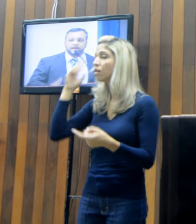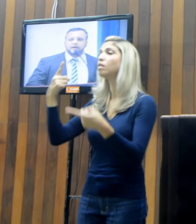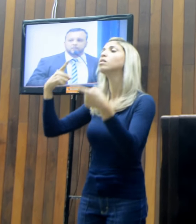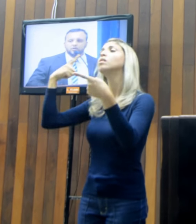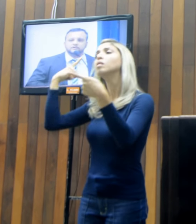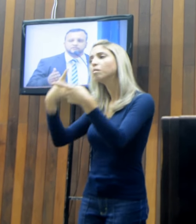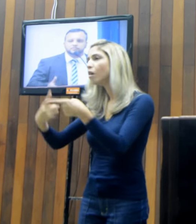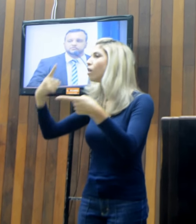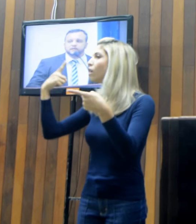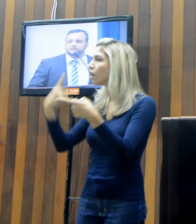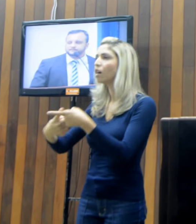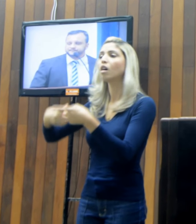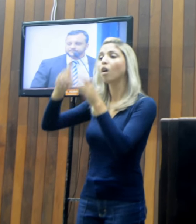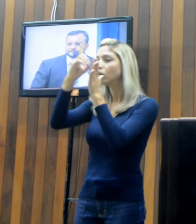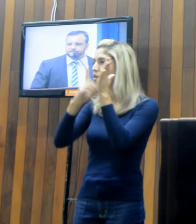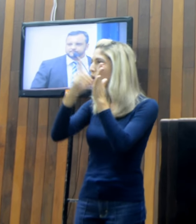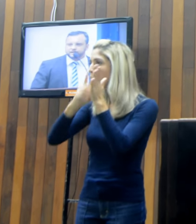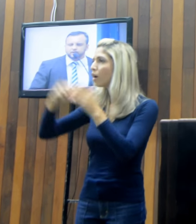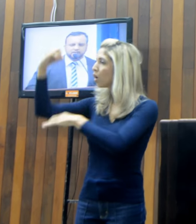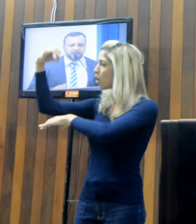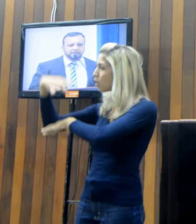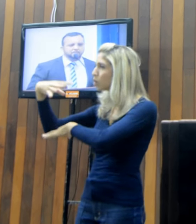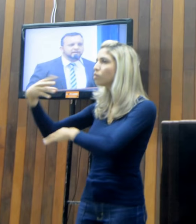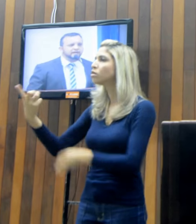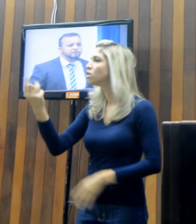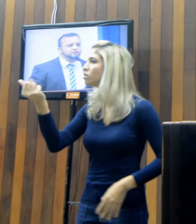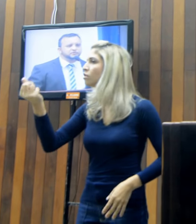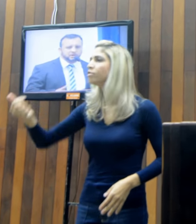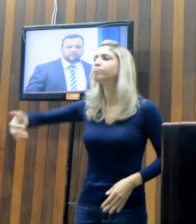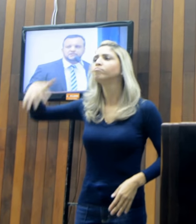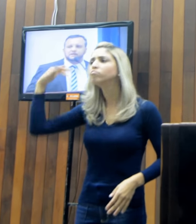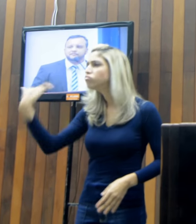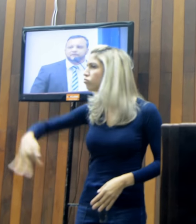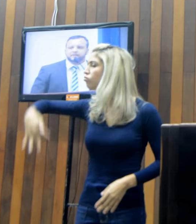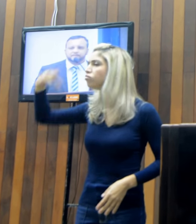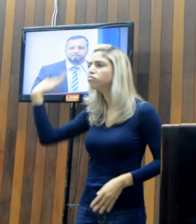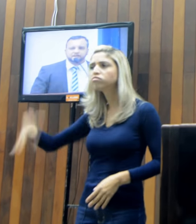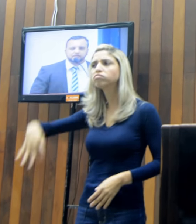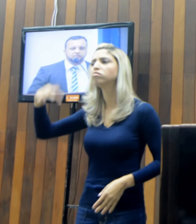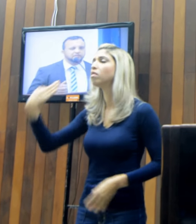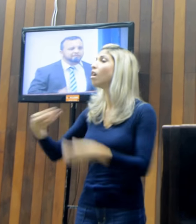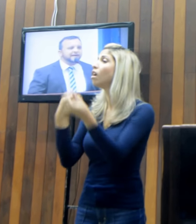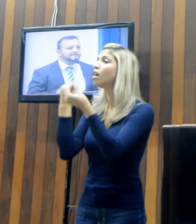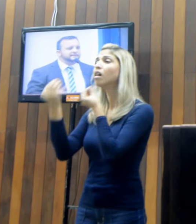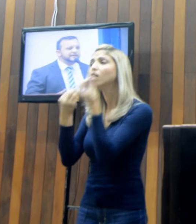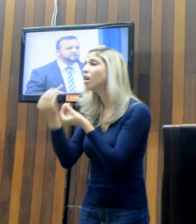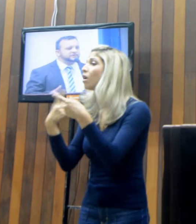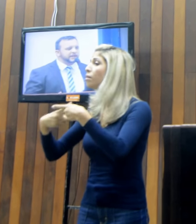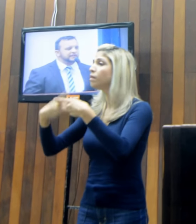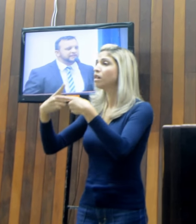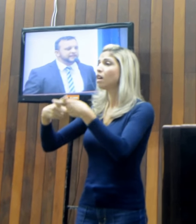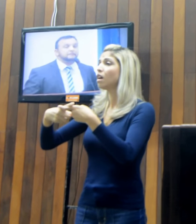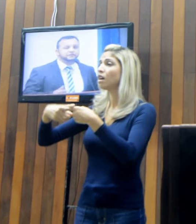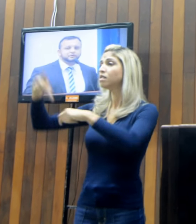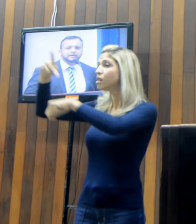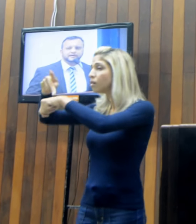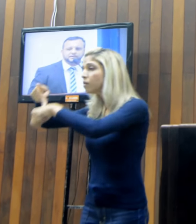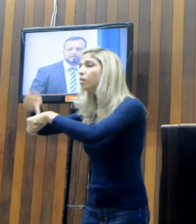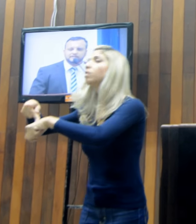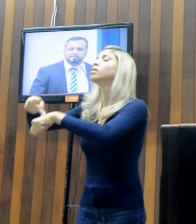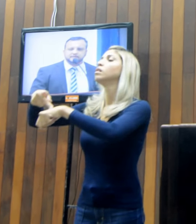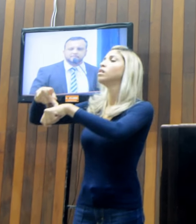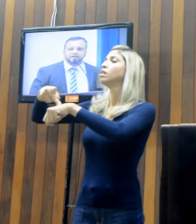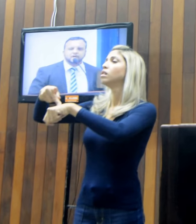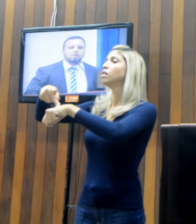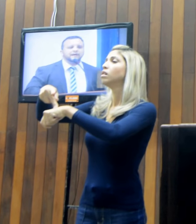por que a conta subiu tanto? Nós sabemos que ela não subiu somente em Cabo Frio, subiu em várias cidades do estado. Mas por que isso